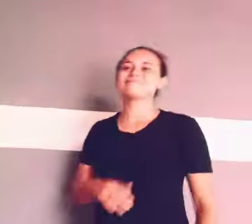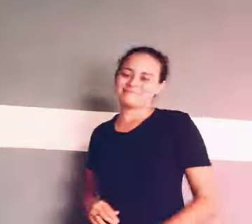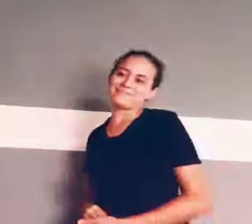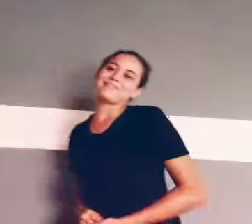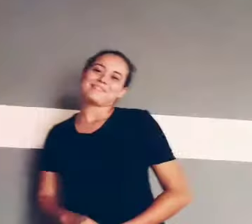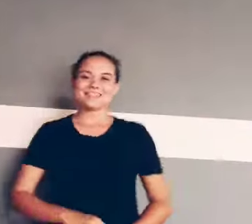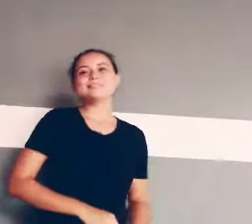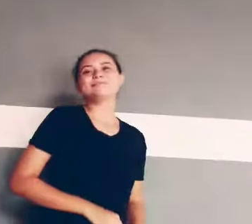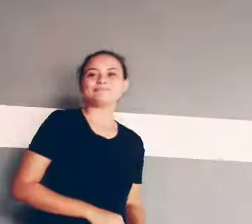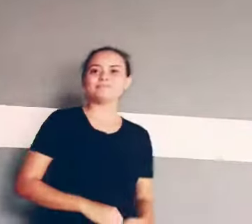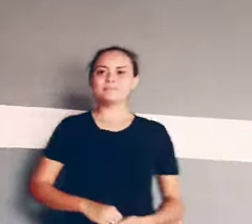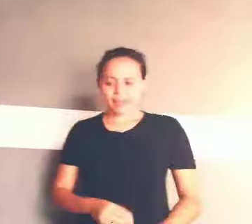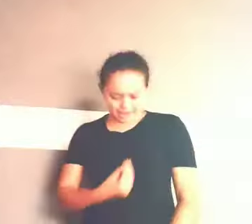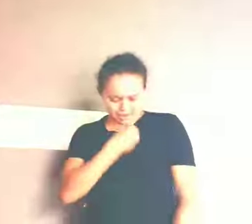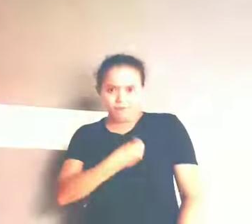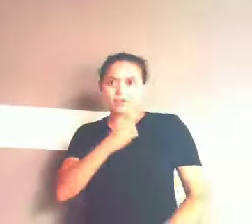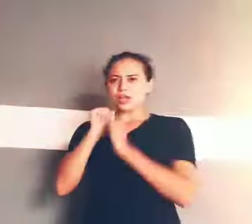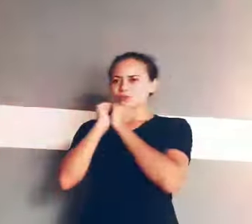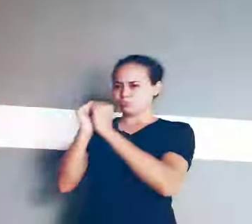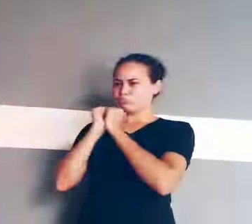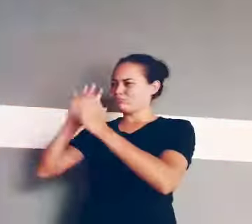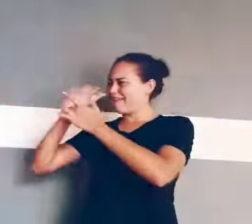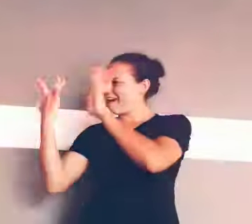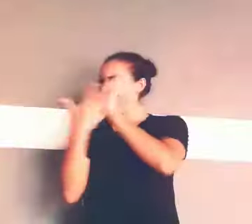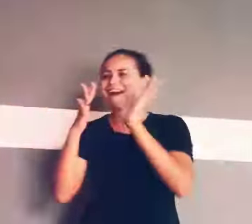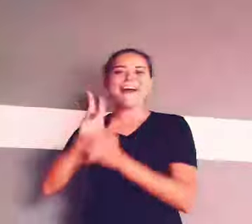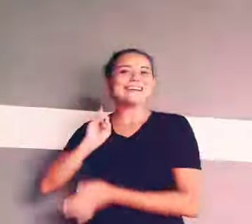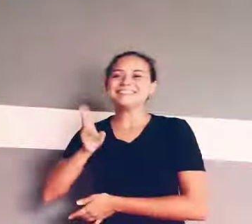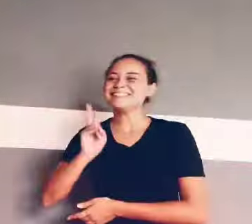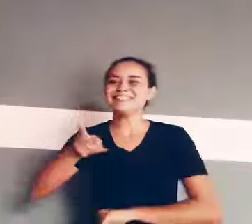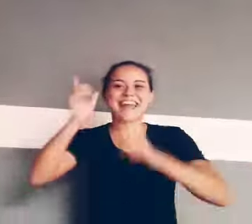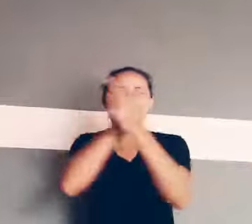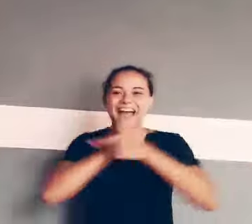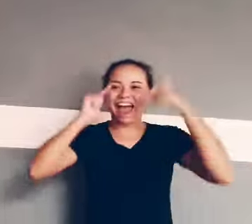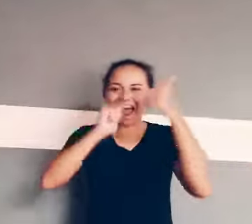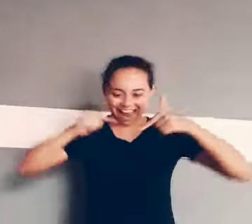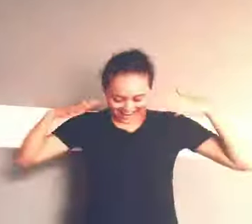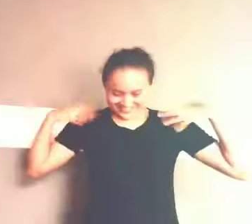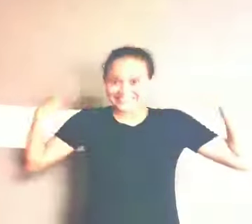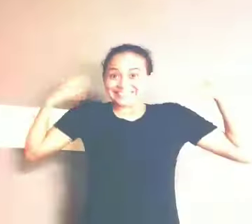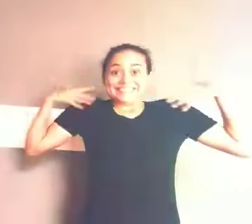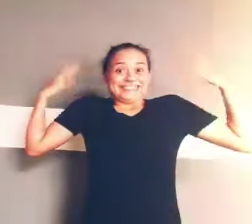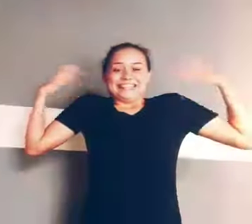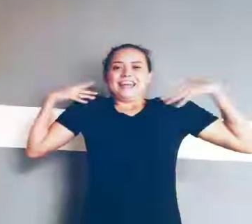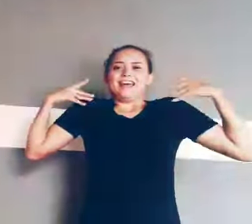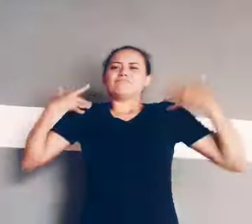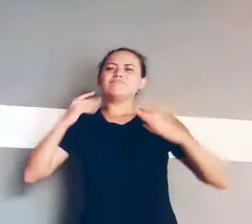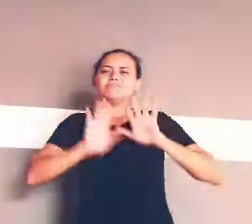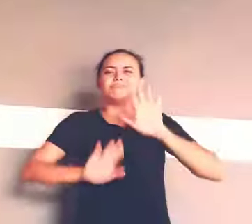A vida com Jesus é sempre uma aventura Mesmo na tristeza sua mão que me